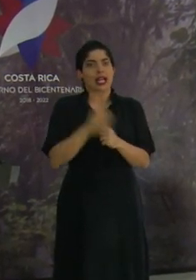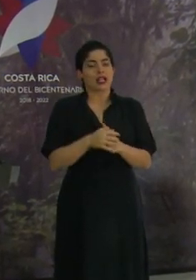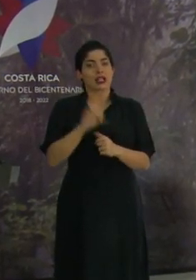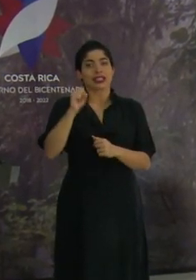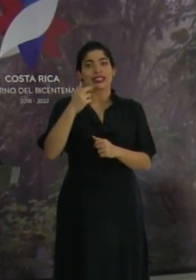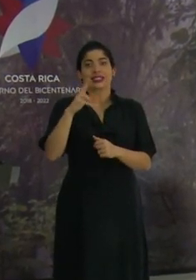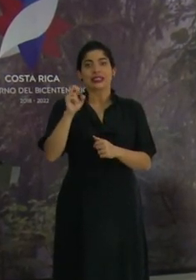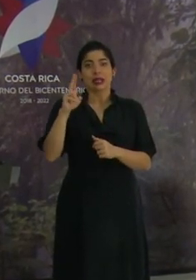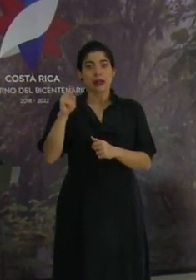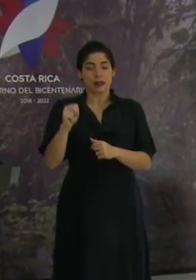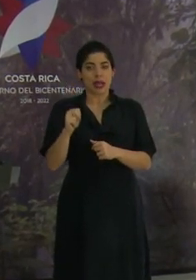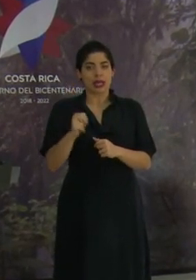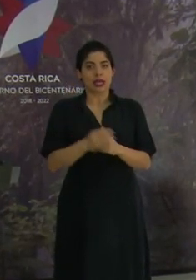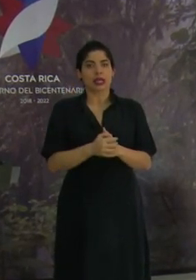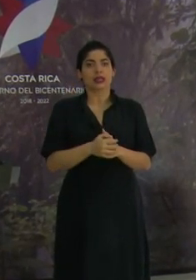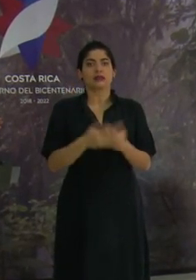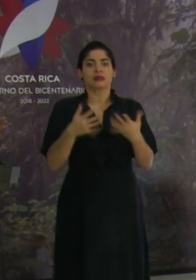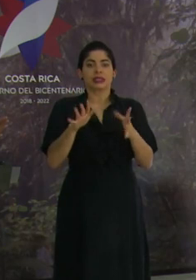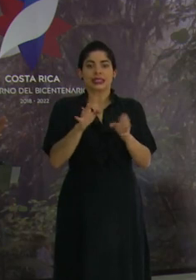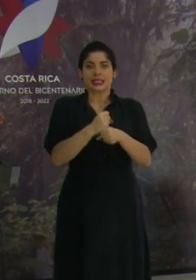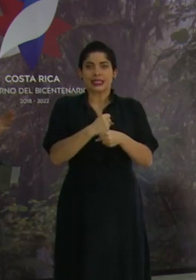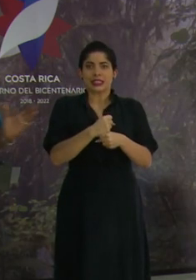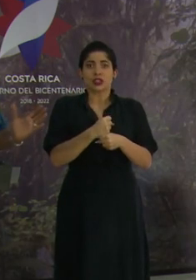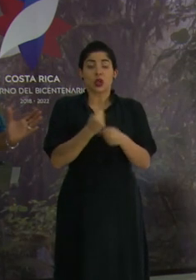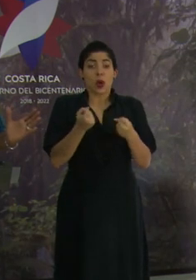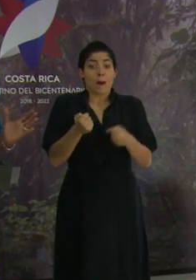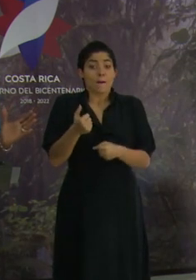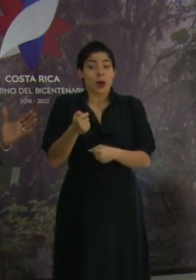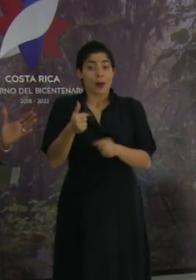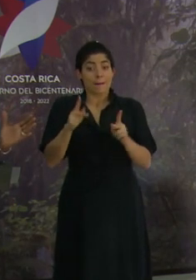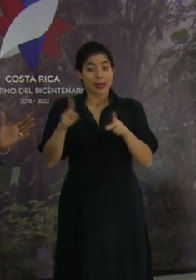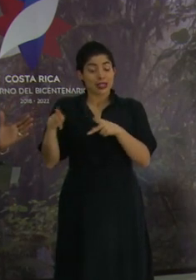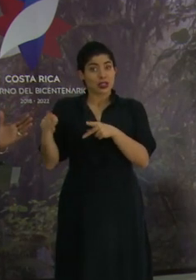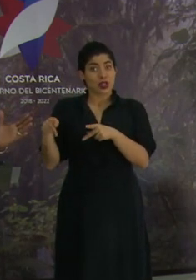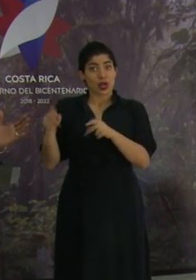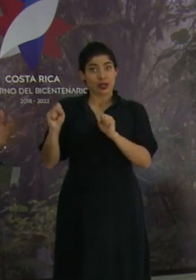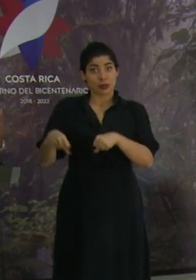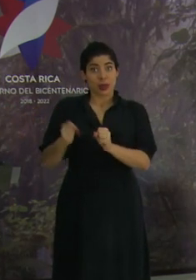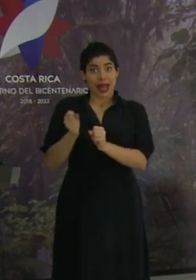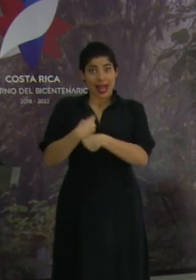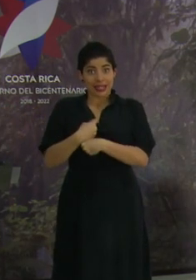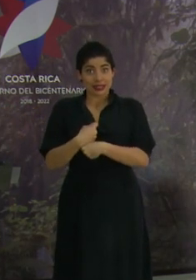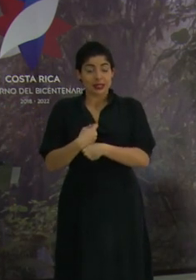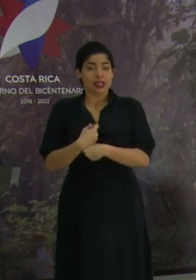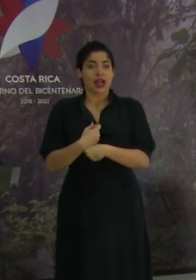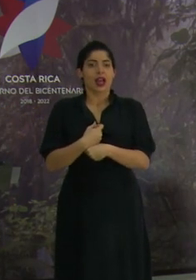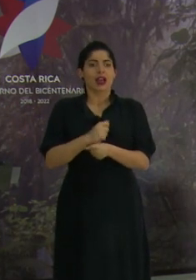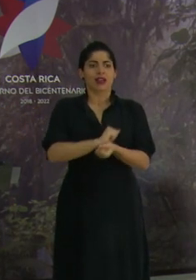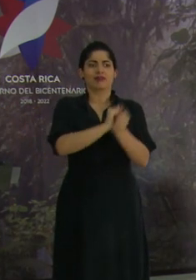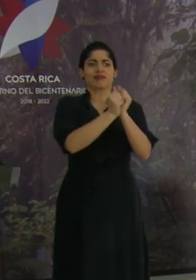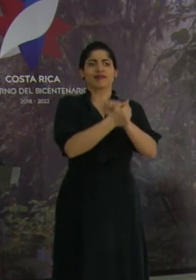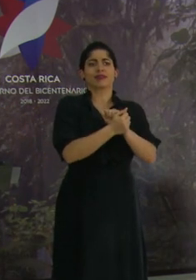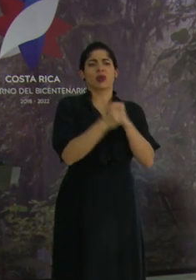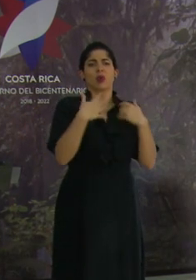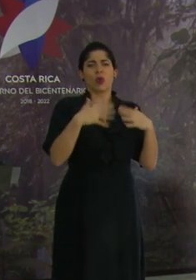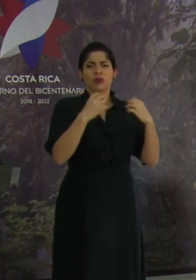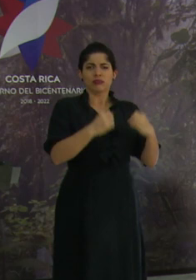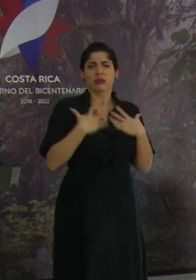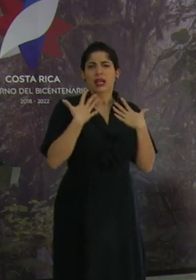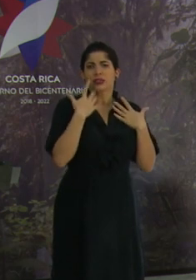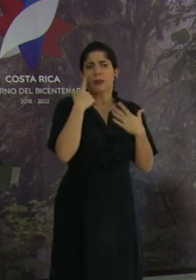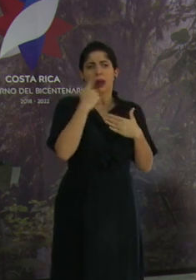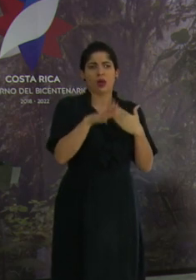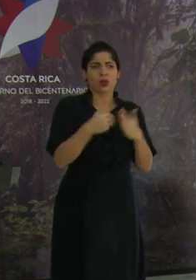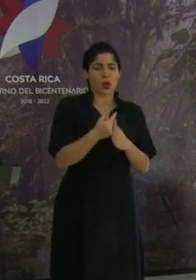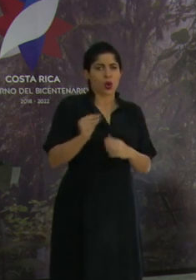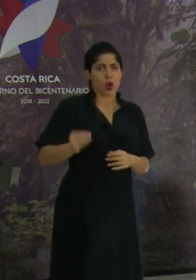Sherman hizo lo que muy pocas personas son capaces de hacer y se convierten en una inspiración para